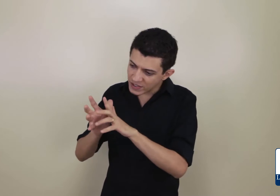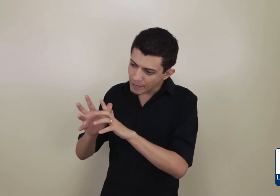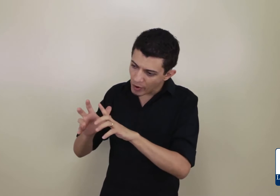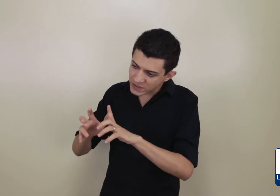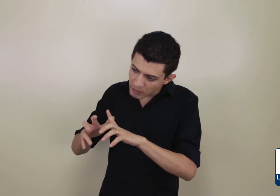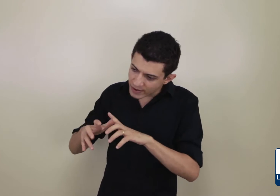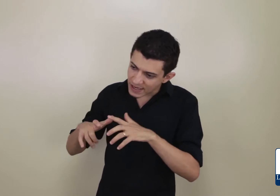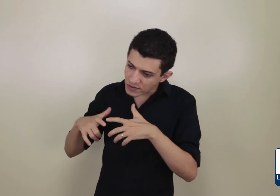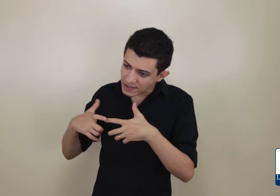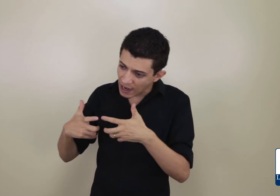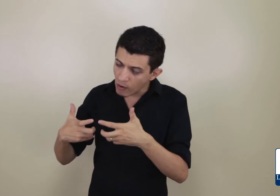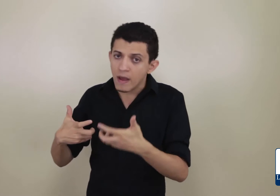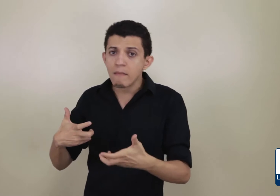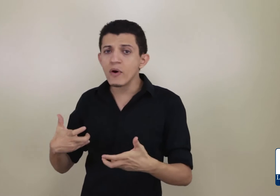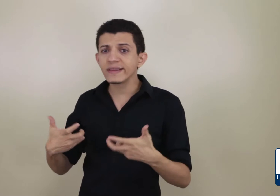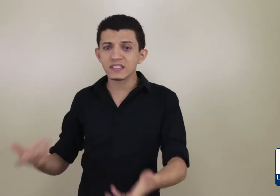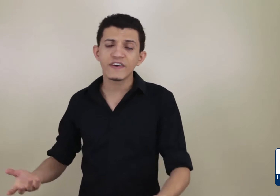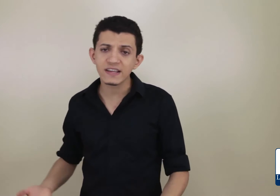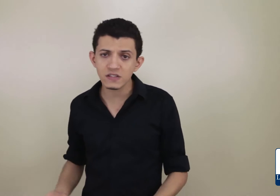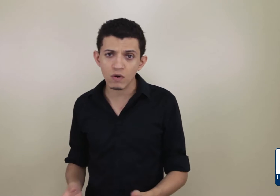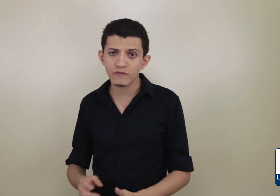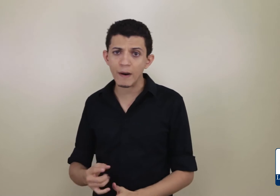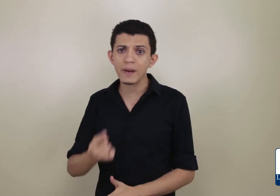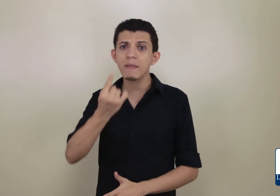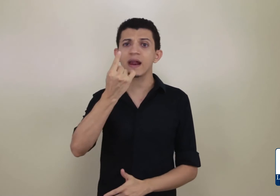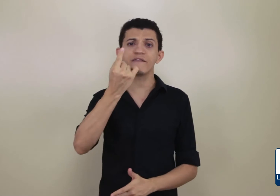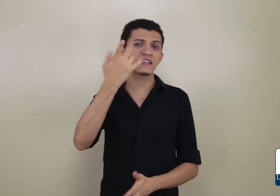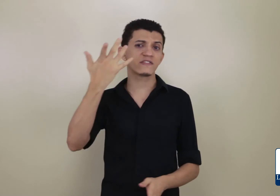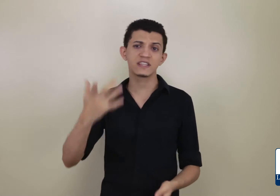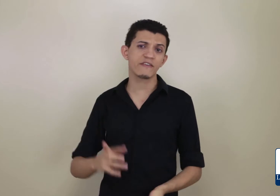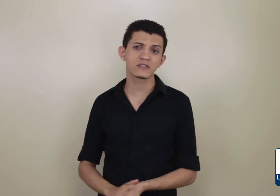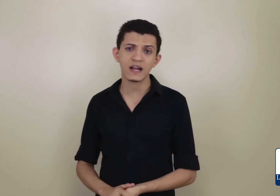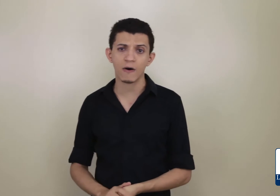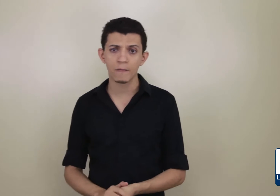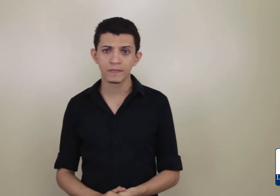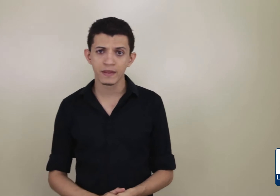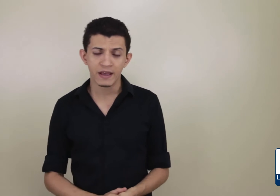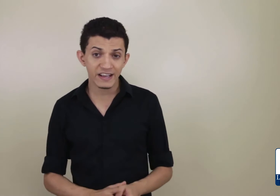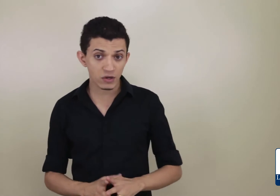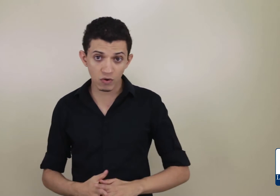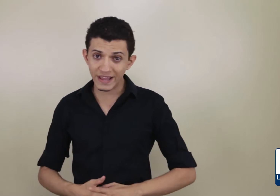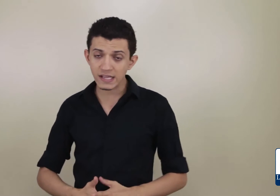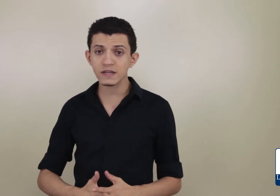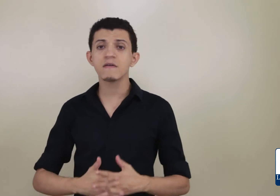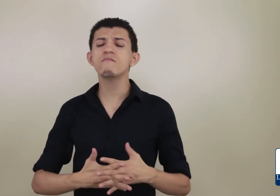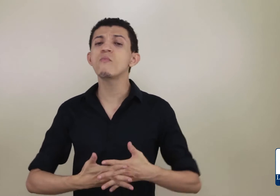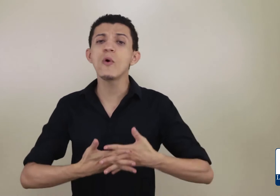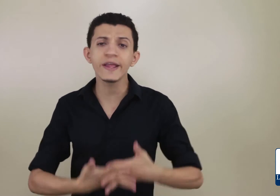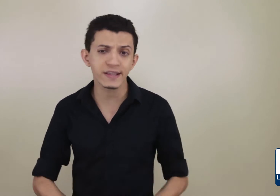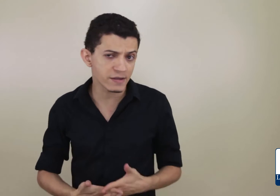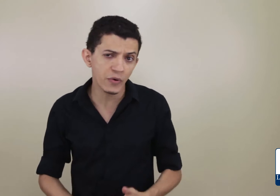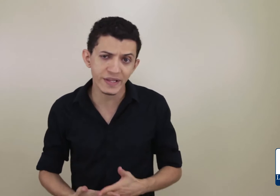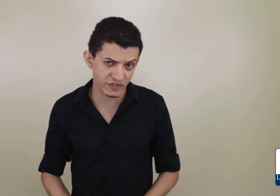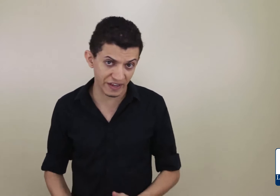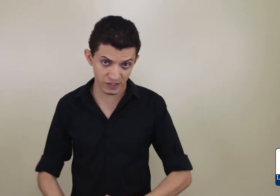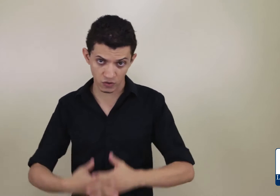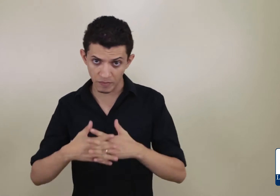você possa memorizar o sinal muitas vezes quando for a primeira vez que você vê o sinal. Isso acontece muitas e muitas vezes comigo.